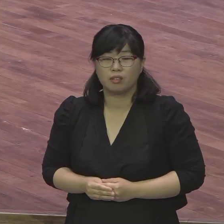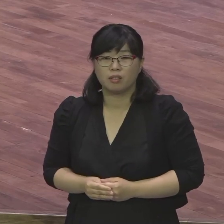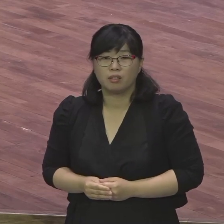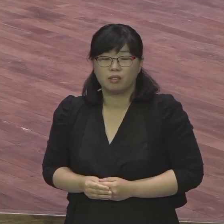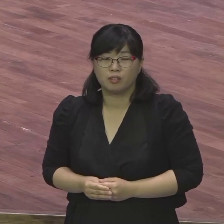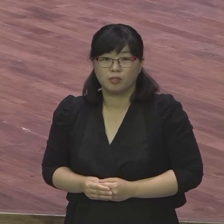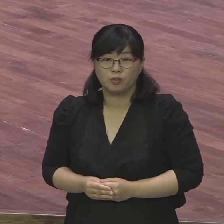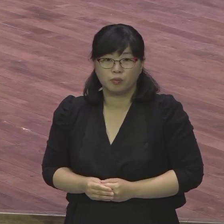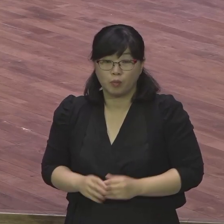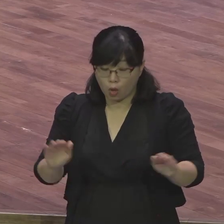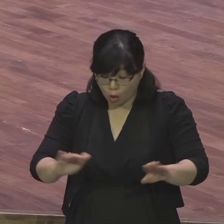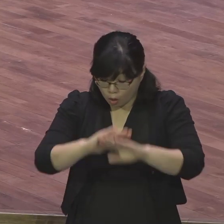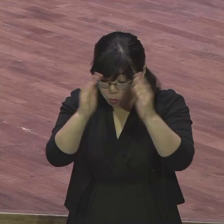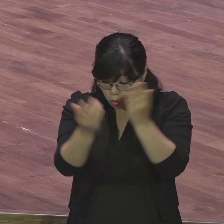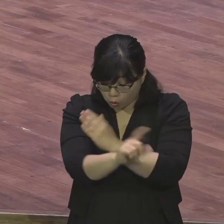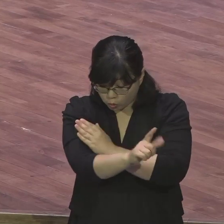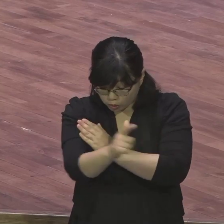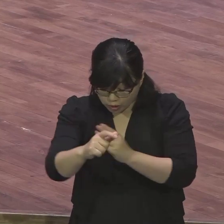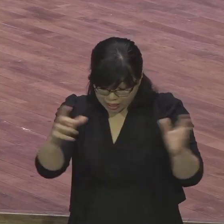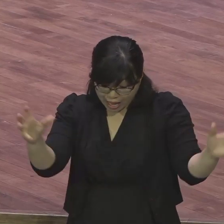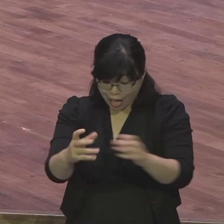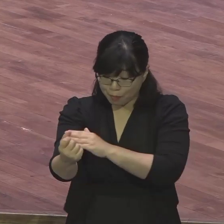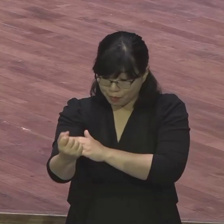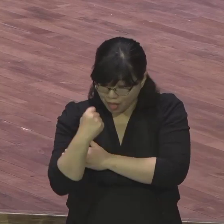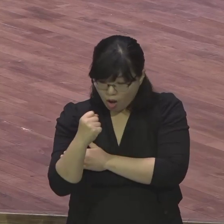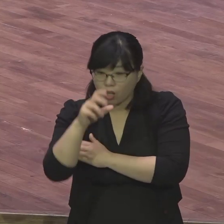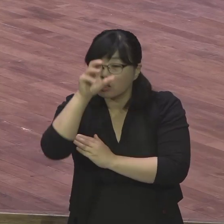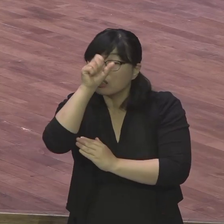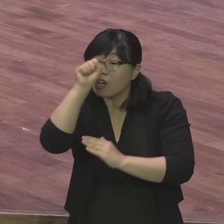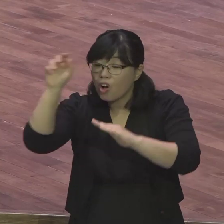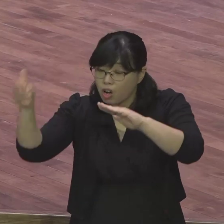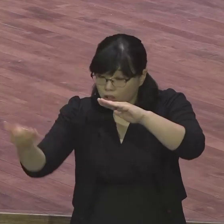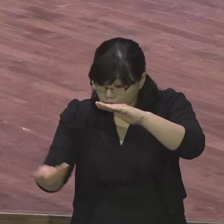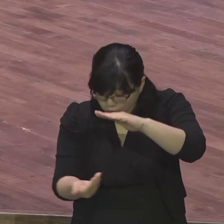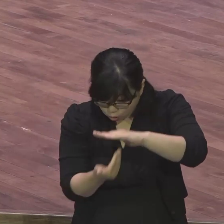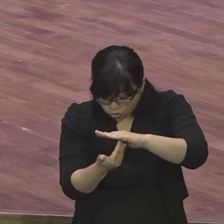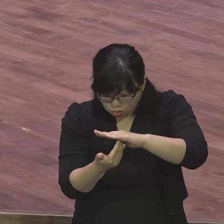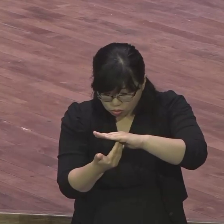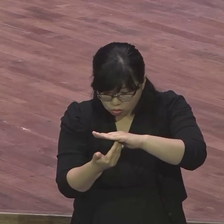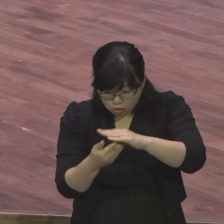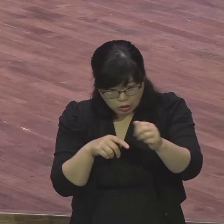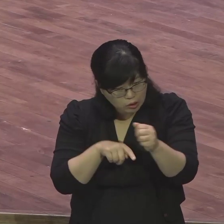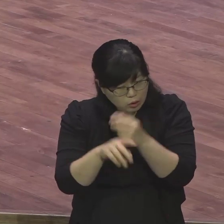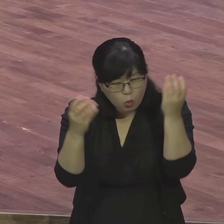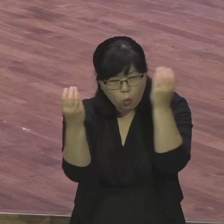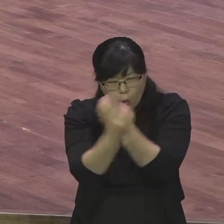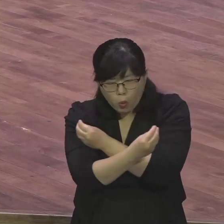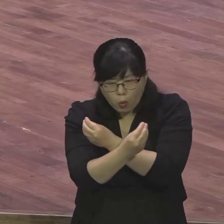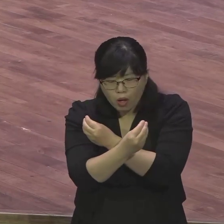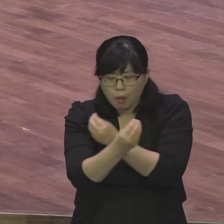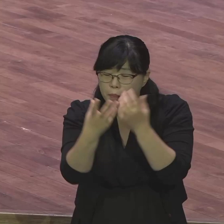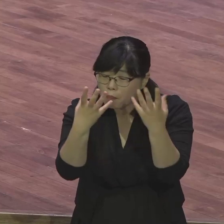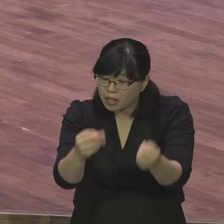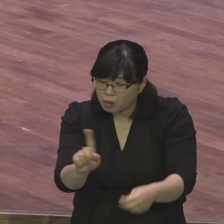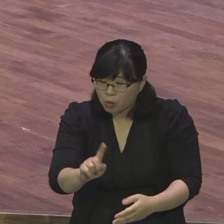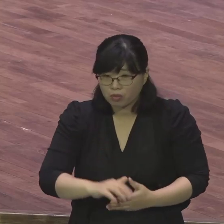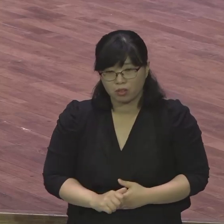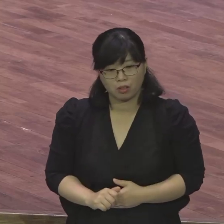합류가야 선을 이룬다는 것이요 만사형통화 된다 그런 수준이 아니에요 본문에서